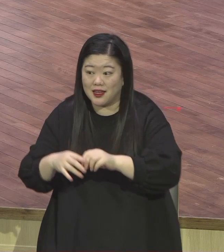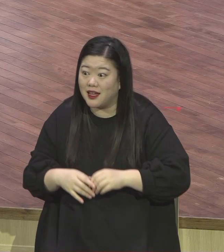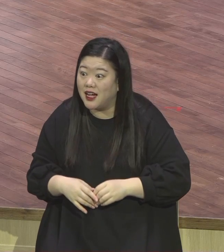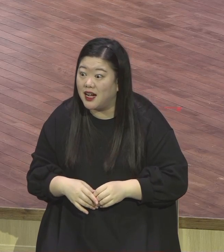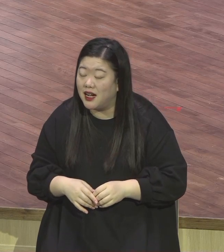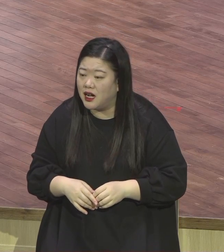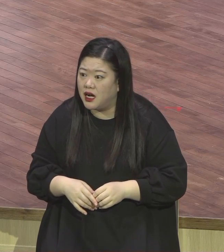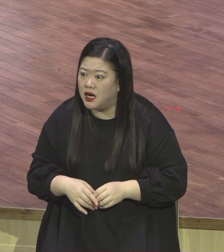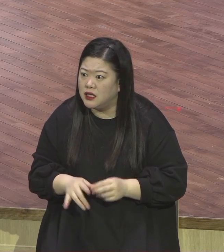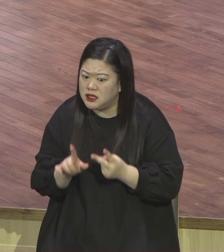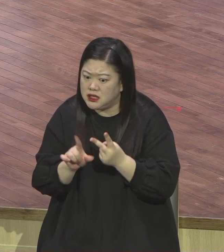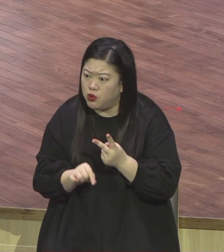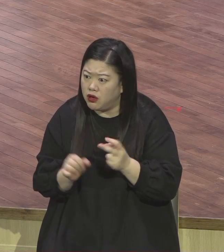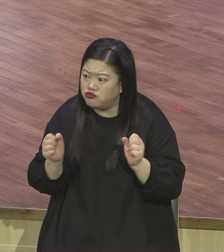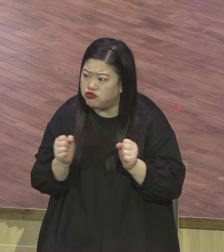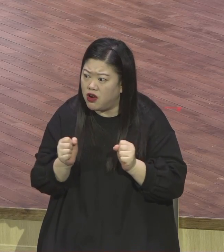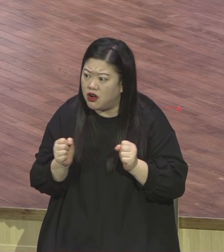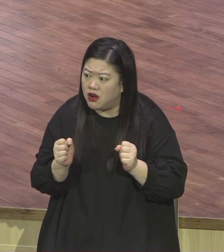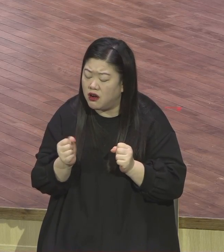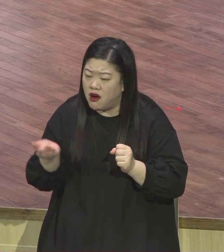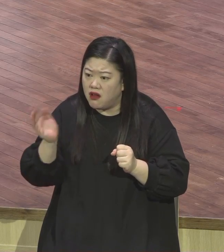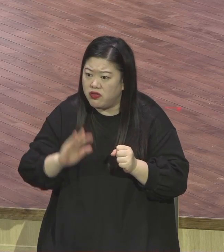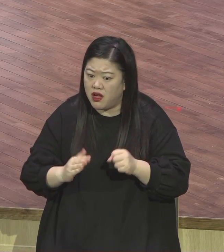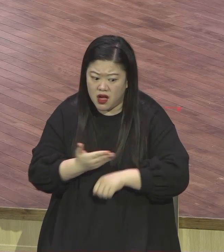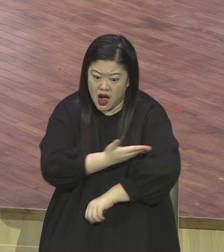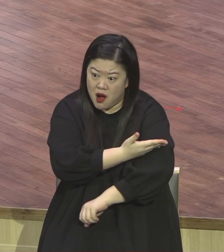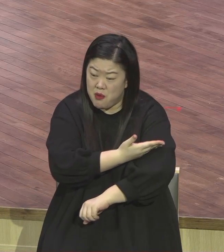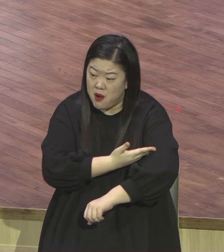이야 이 좀 두꺼운가 봐 가죽이